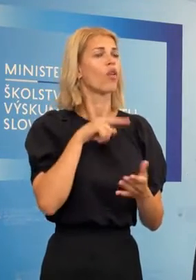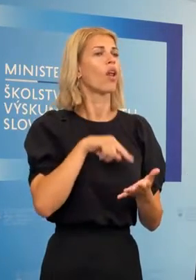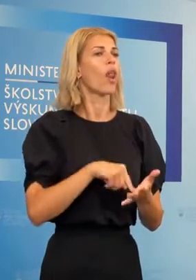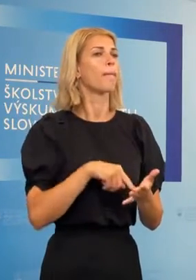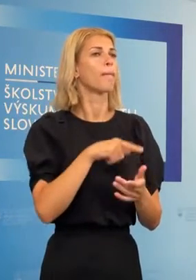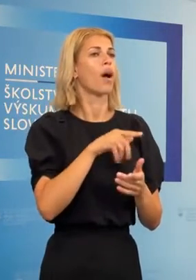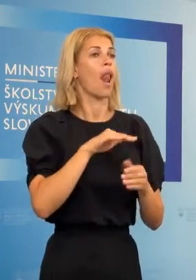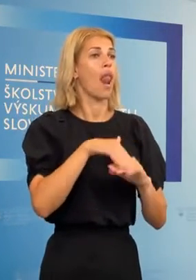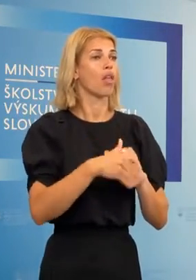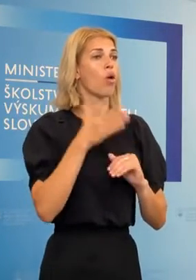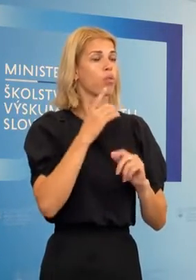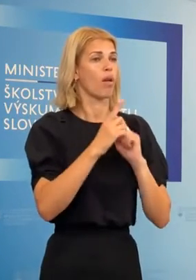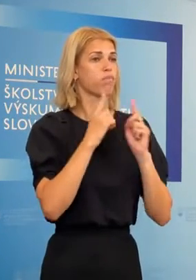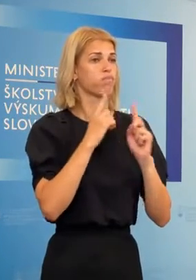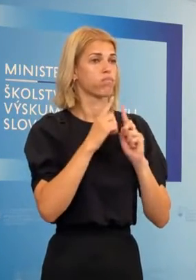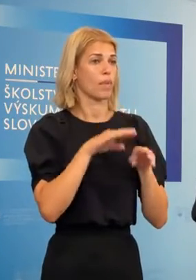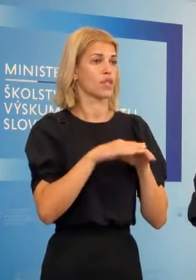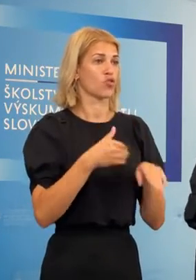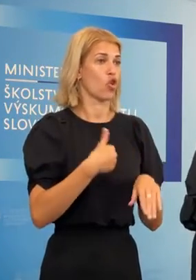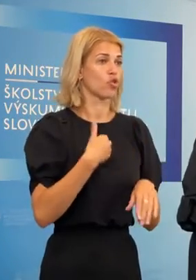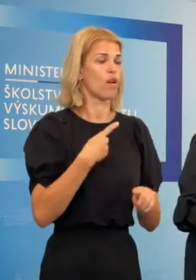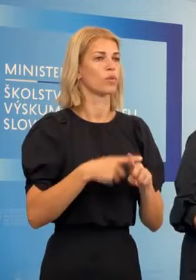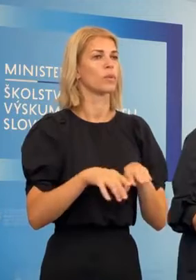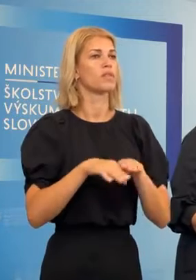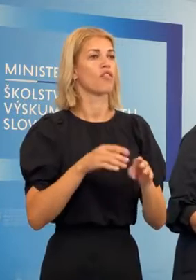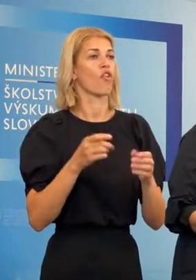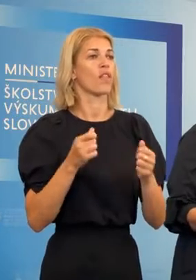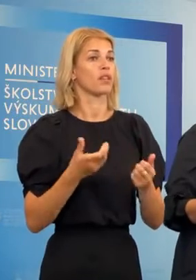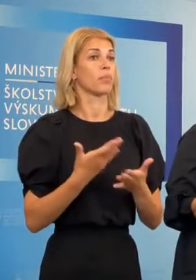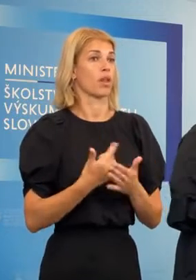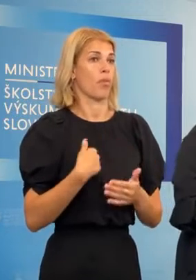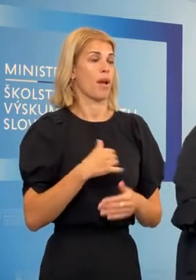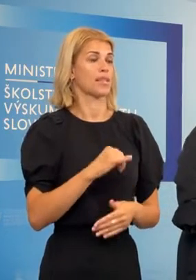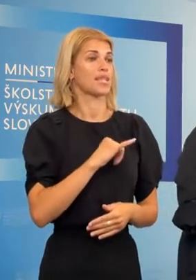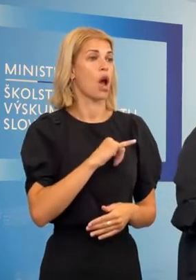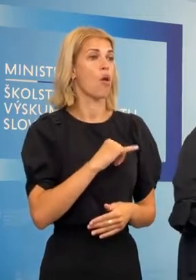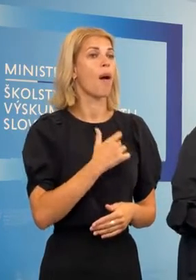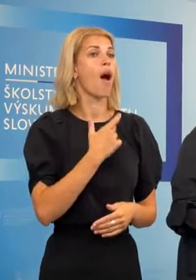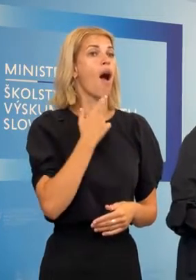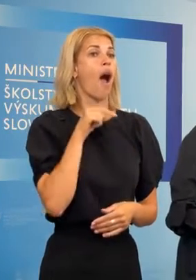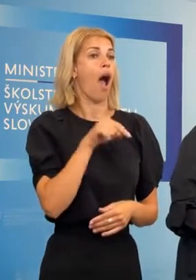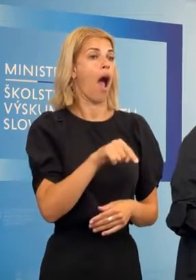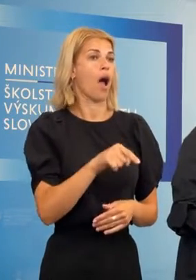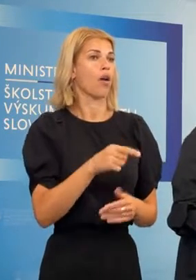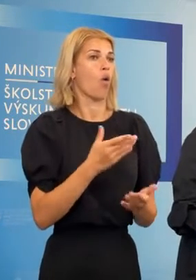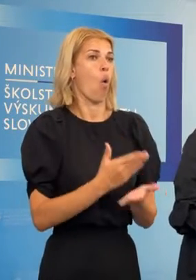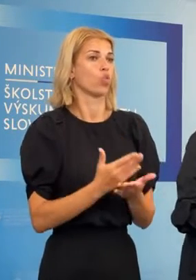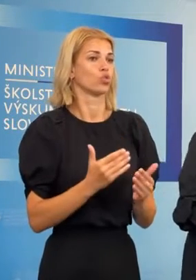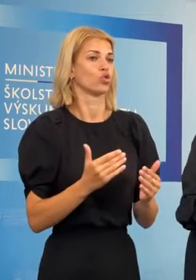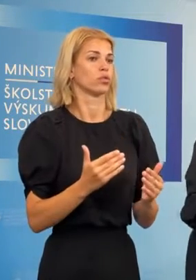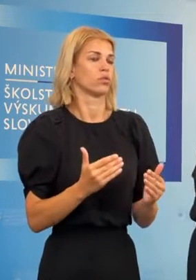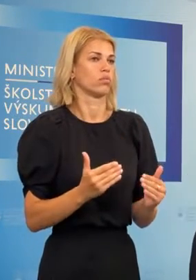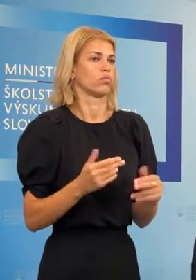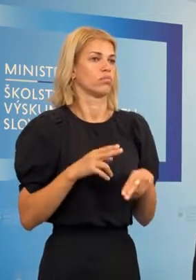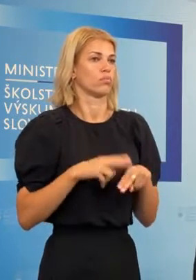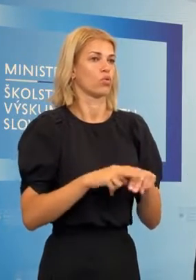rokovania medzi vašim ministerstvom a ministerstvom financí. Tak by ma zaujímalo, ako v tomto pokročili oba rezorty.